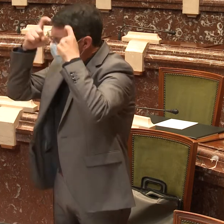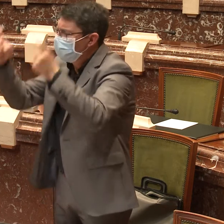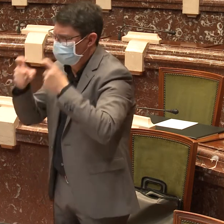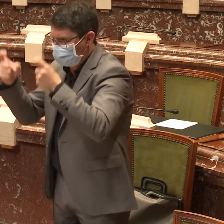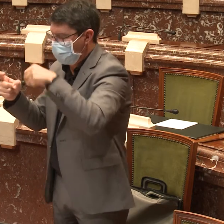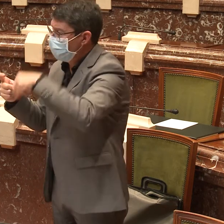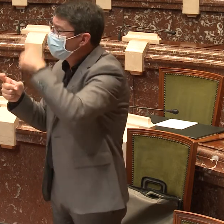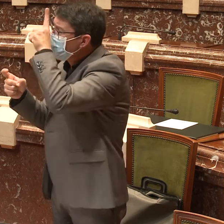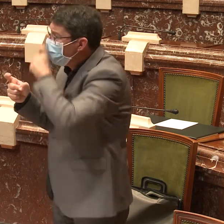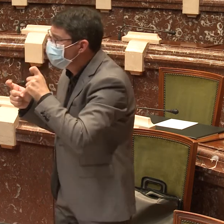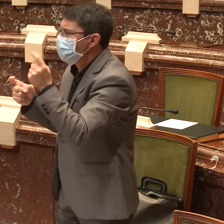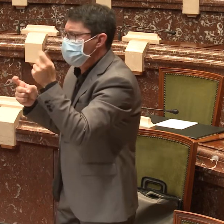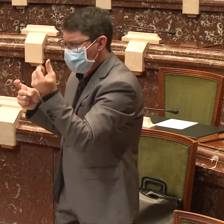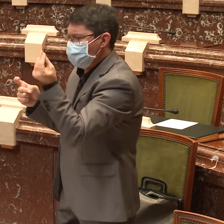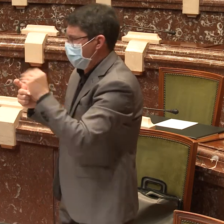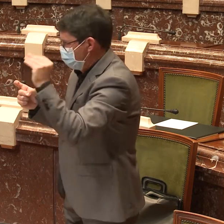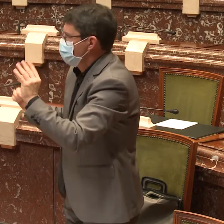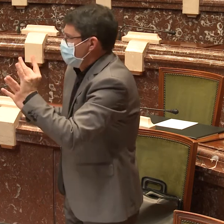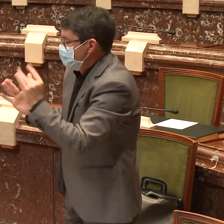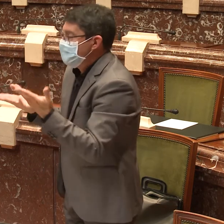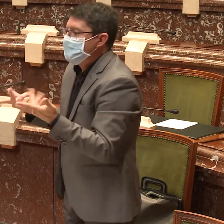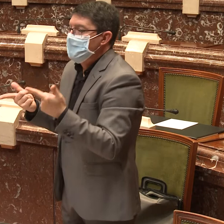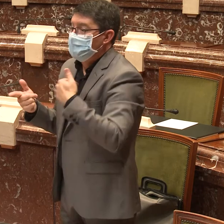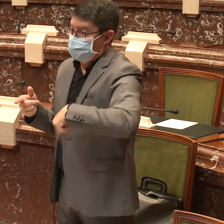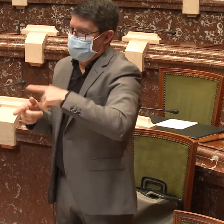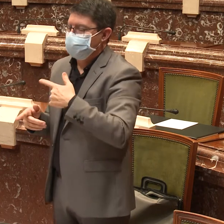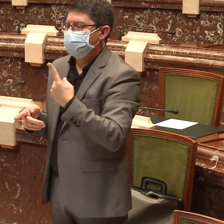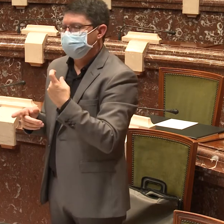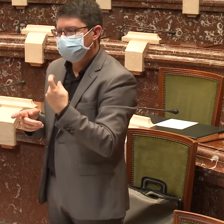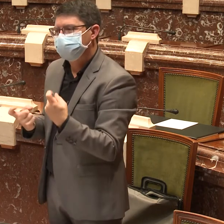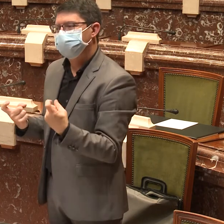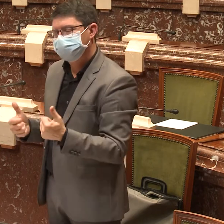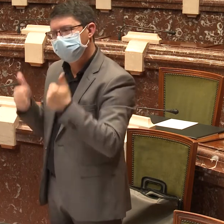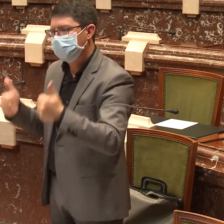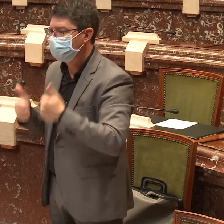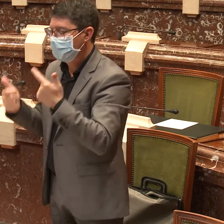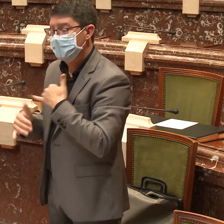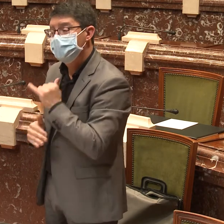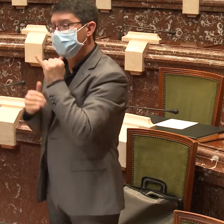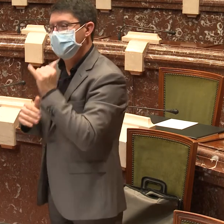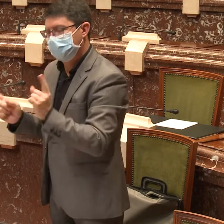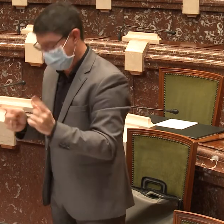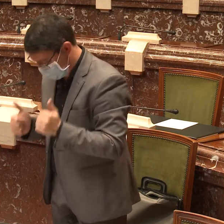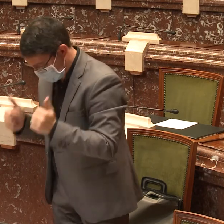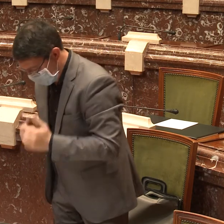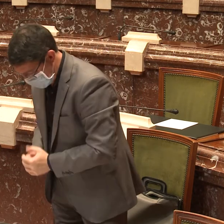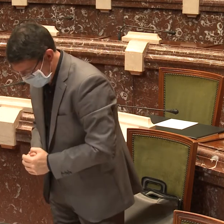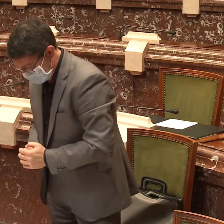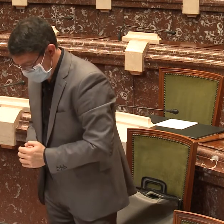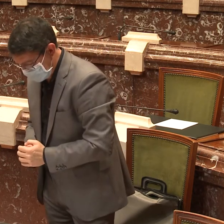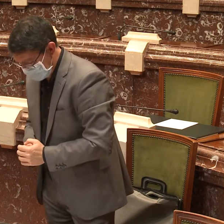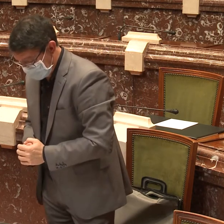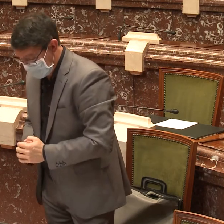se recortaron hasta un 40% y solo se ha recuperado cerca de un 15%. Sabemos que la